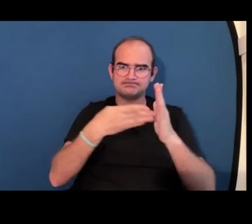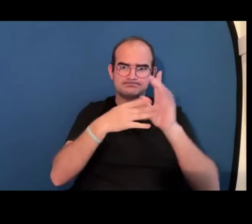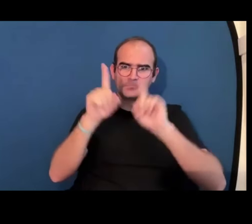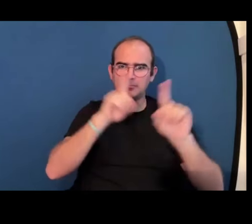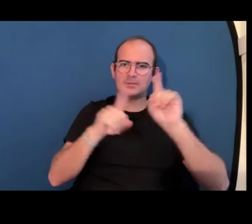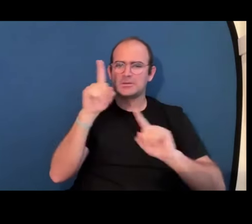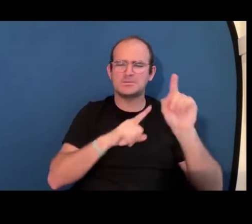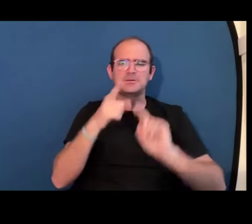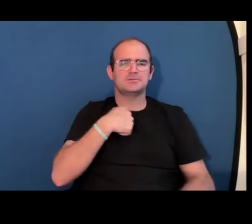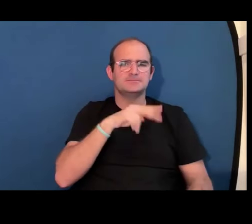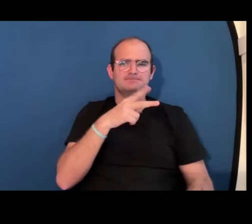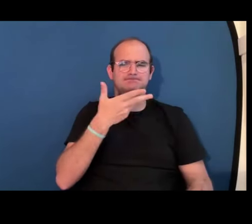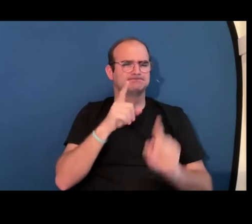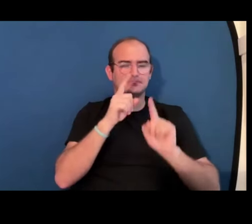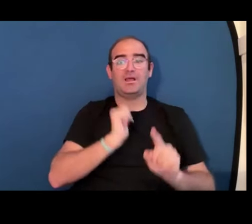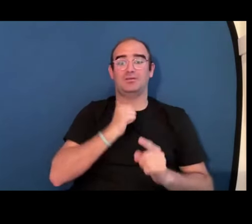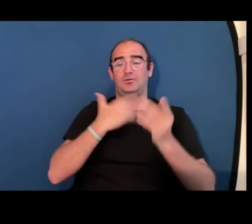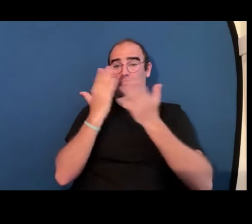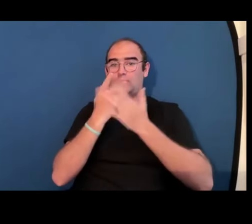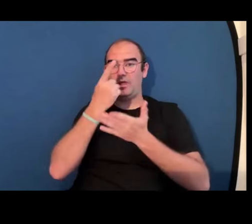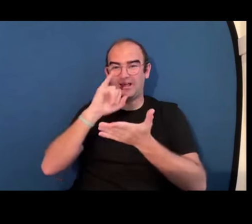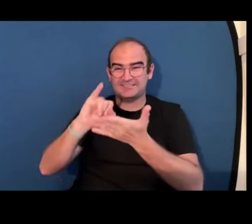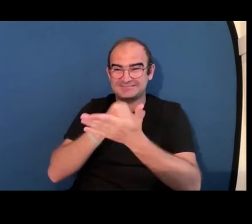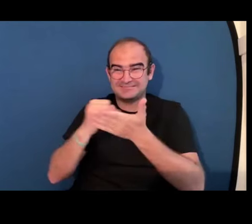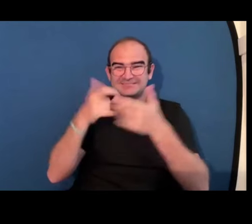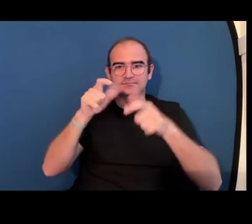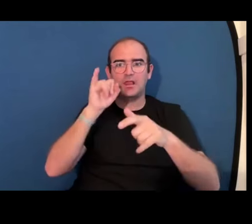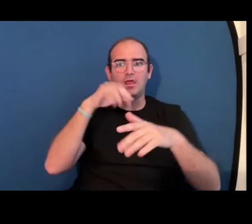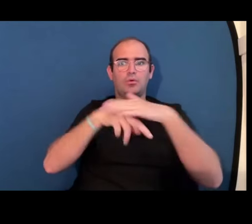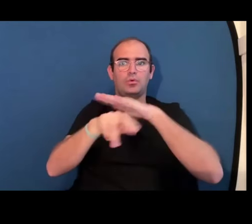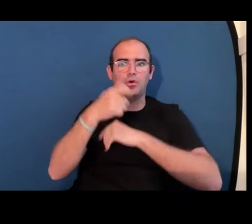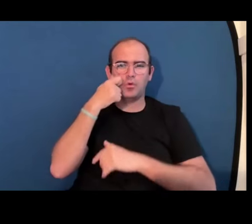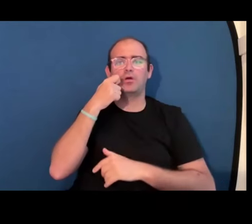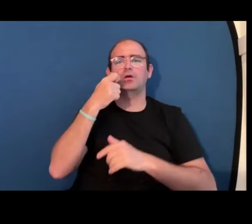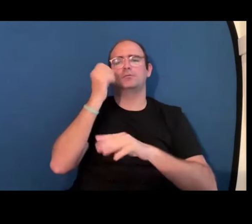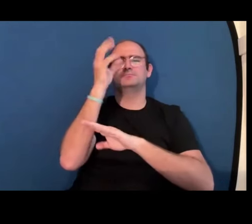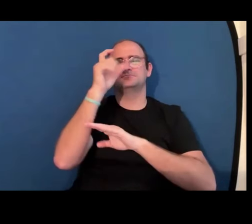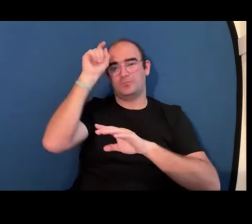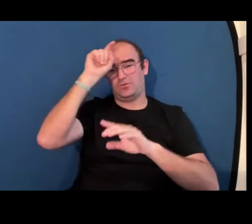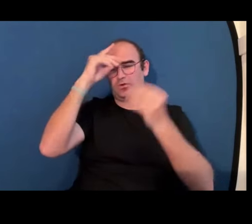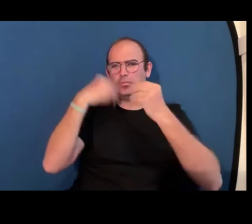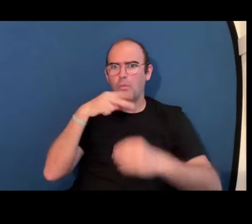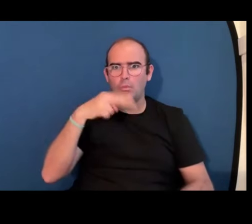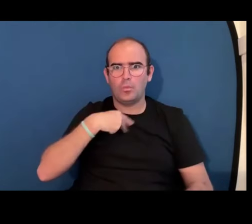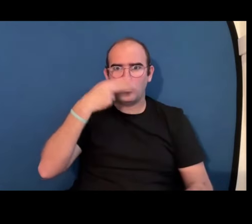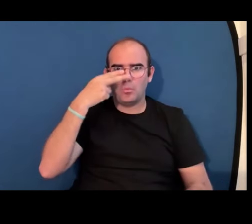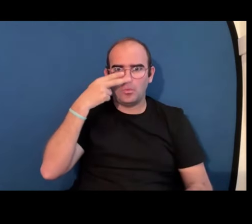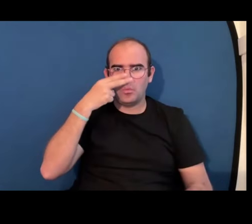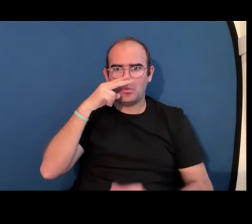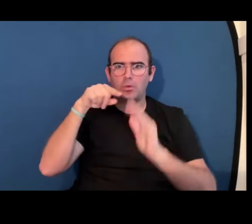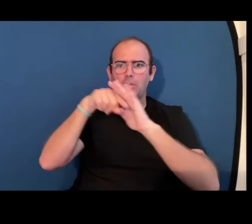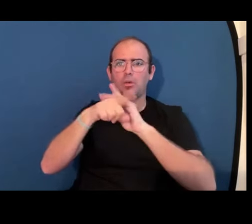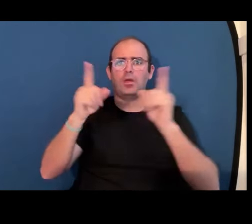a trabajar en el ámbito de la aeronáutica me encontré con muchísimos problemas con muchísimas